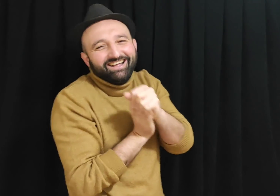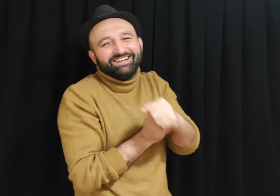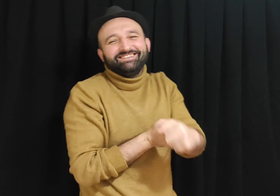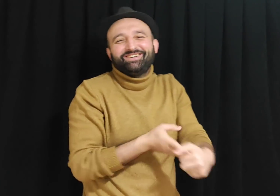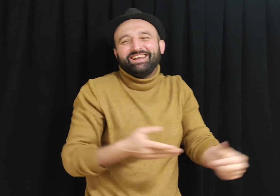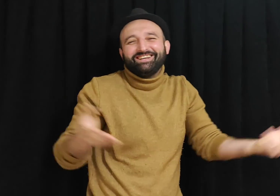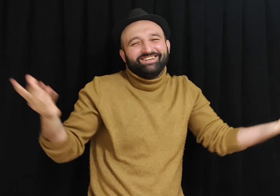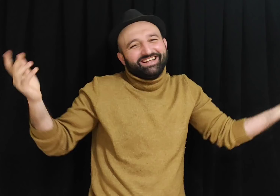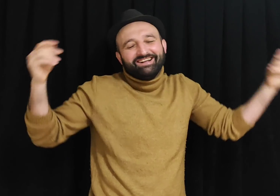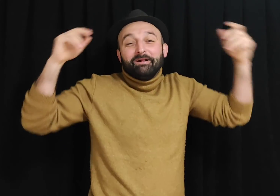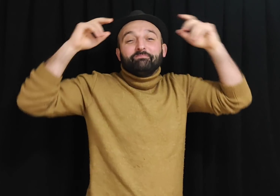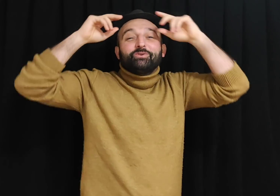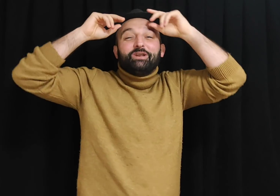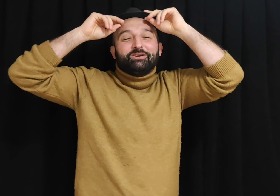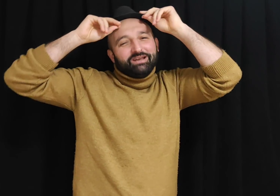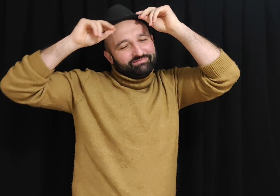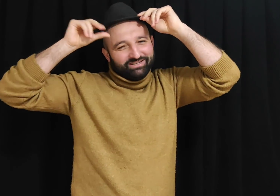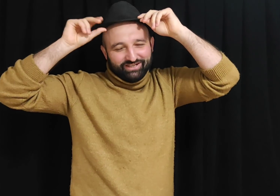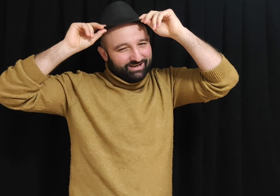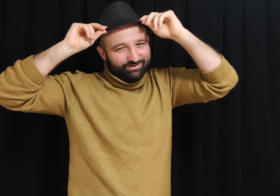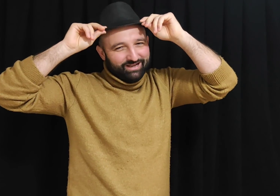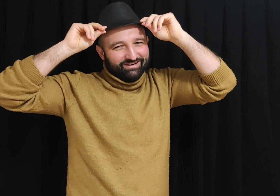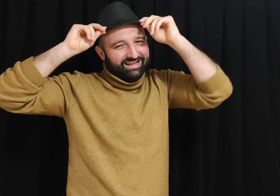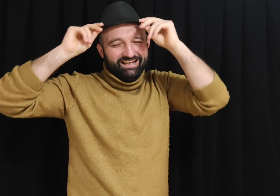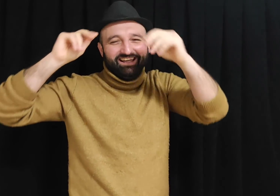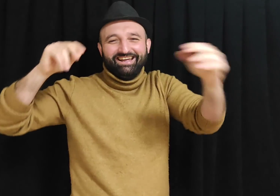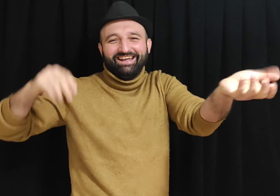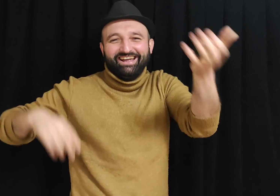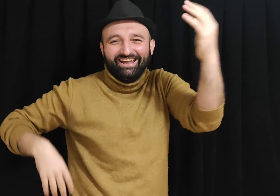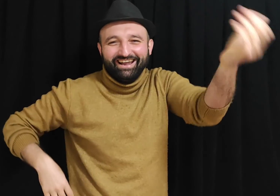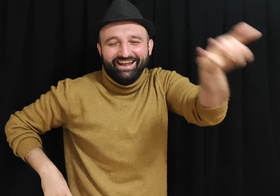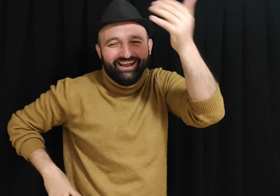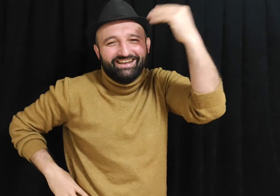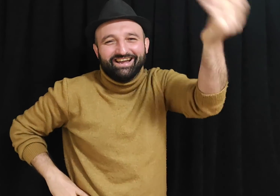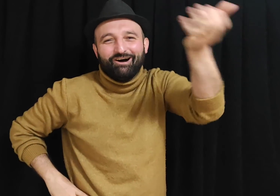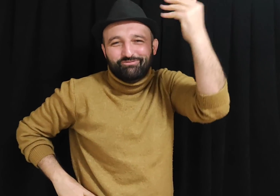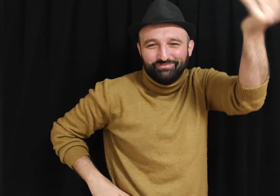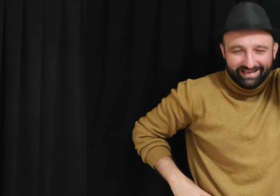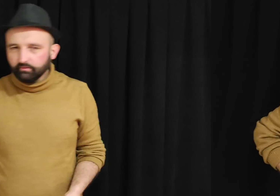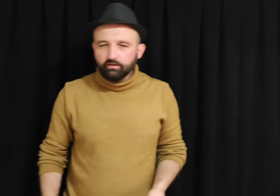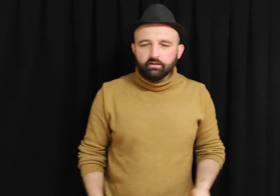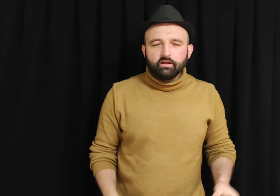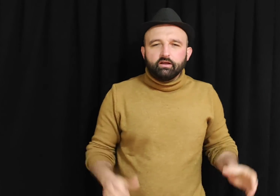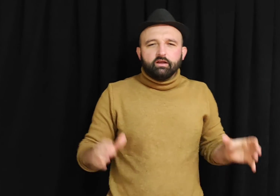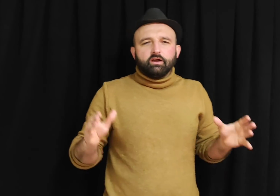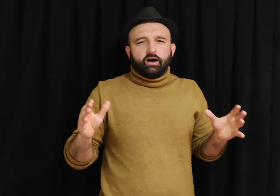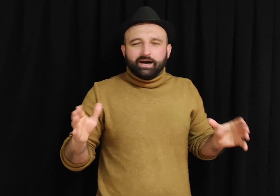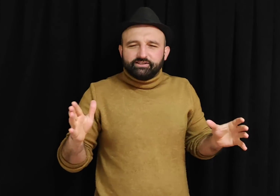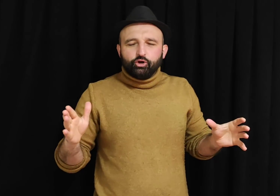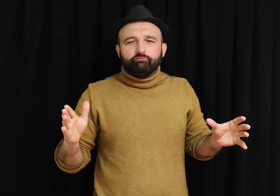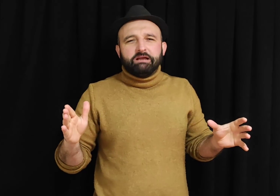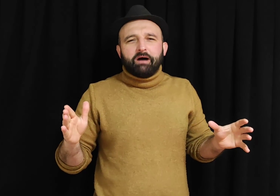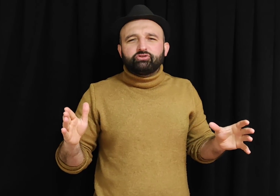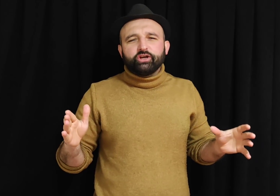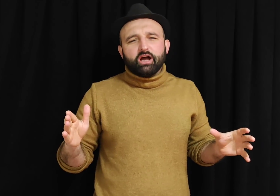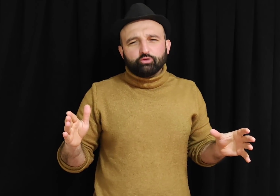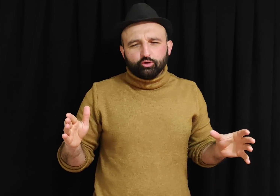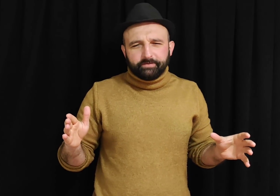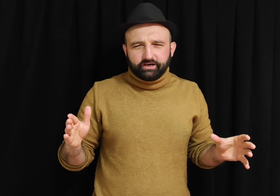Güle güle. Güle güle Bahçeli güle güle. Hey hey hey hey. Yavru be. Aksiyon ve majera dolu bir